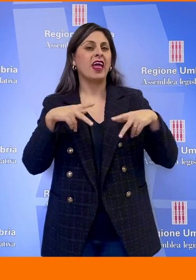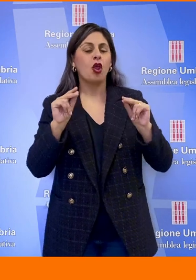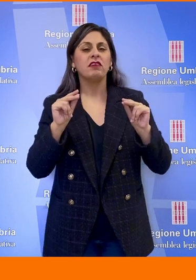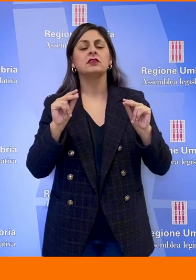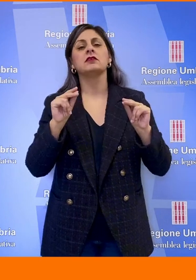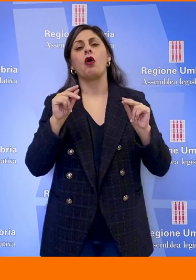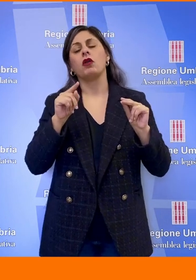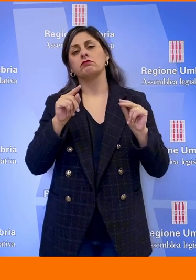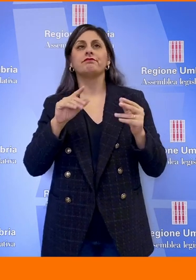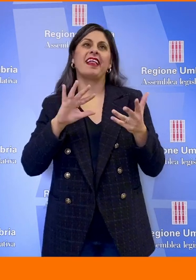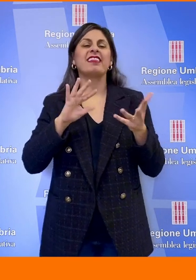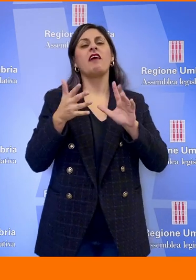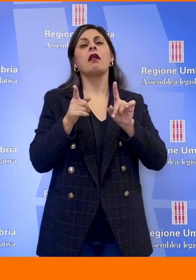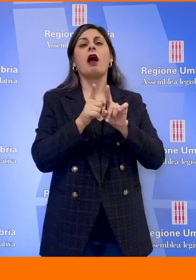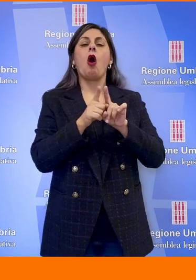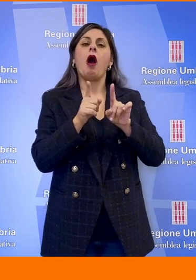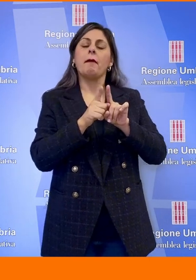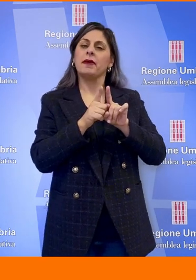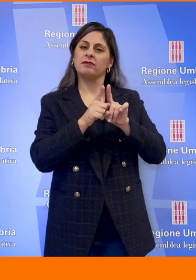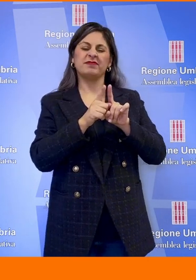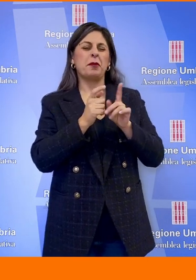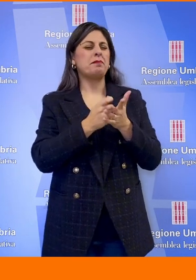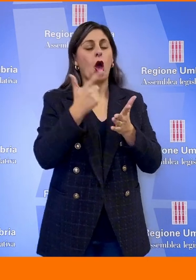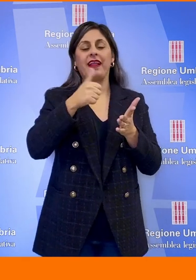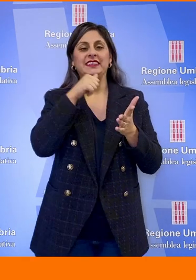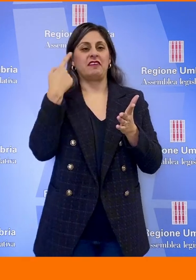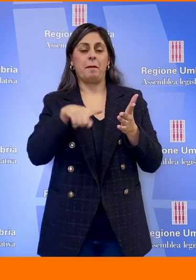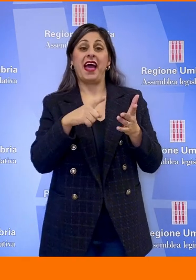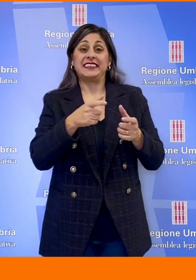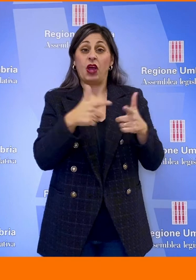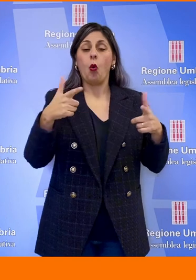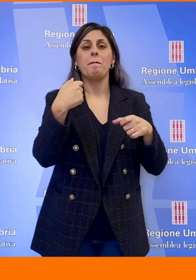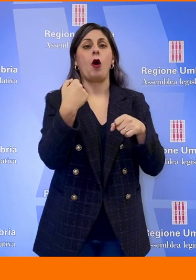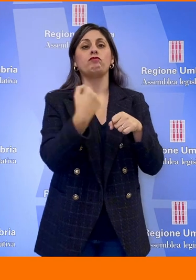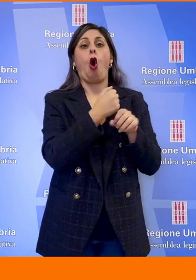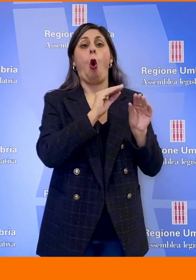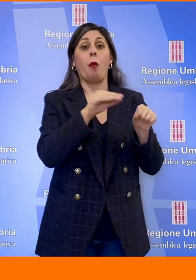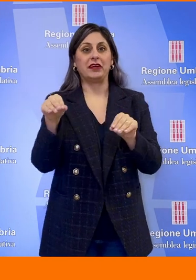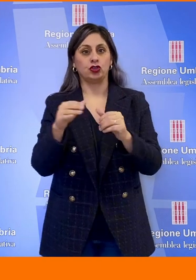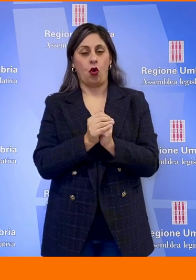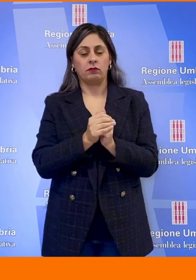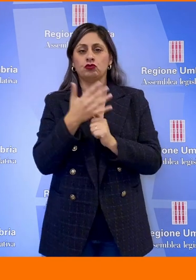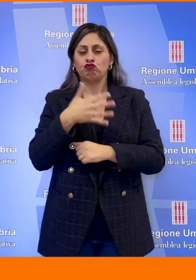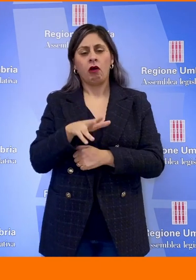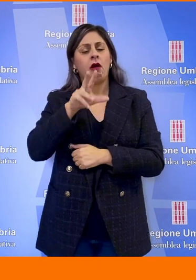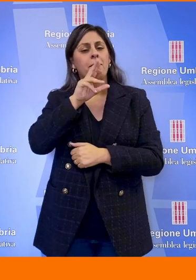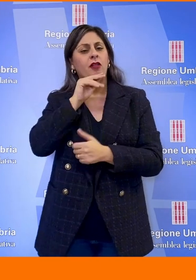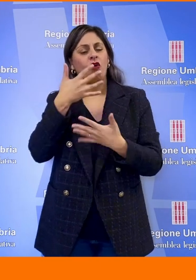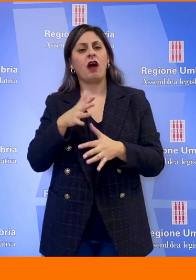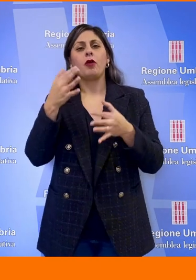una chiave per lo sviluppo e per l'occupazione. Abbiamo parlato anche in serie di documento di economia e